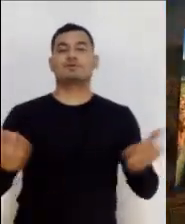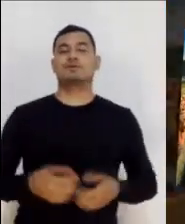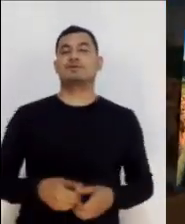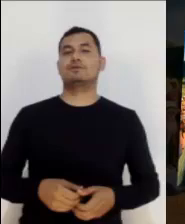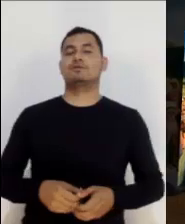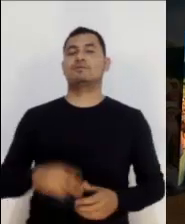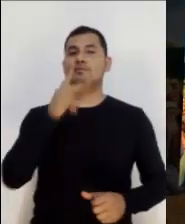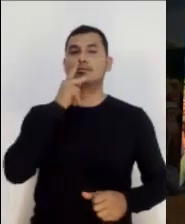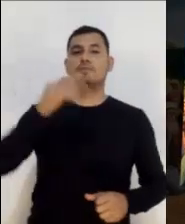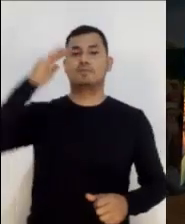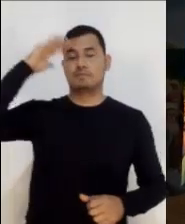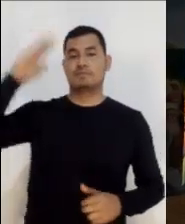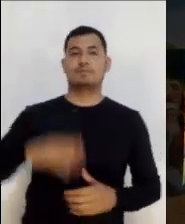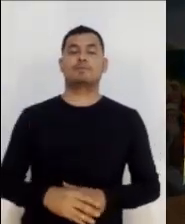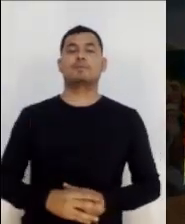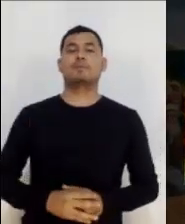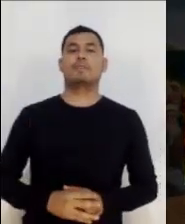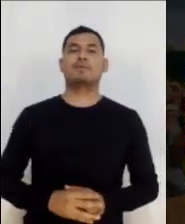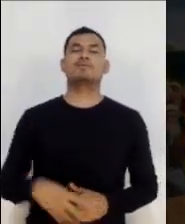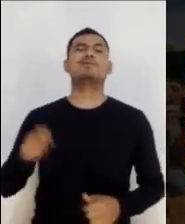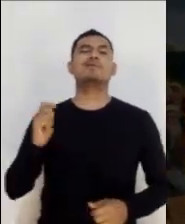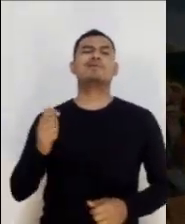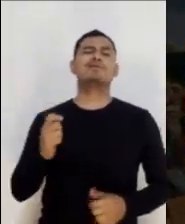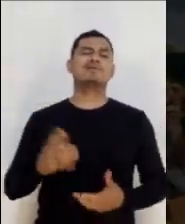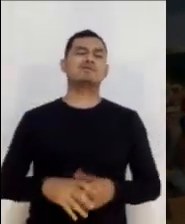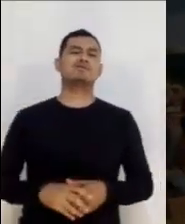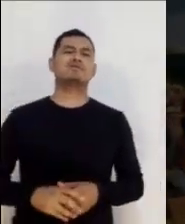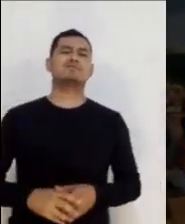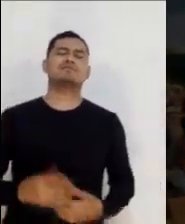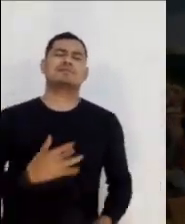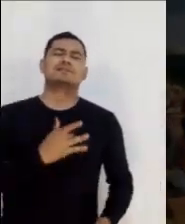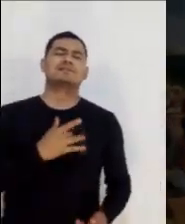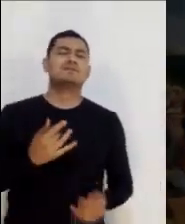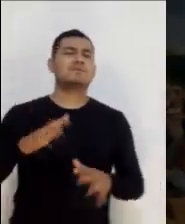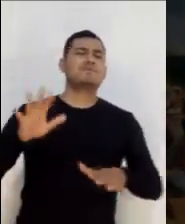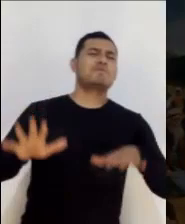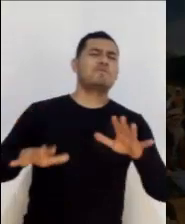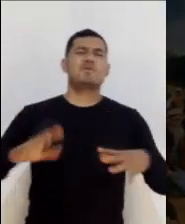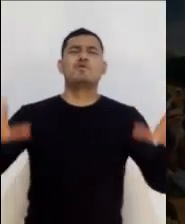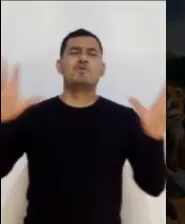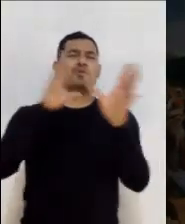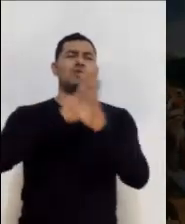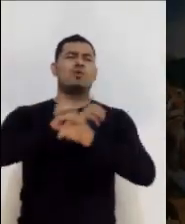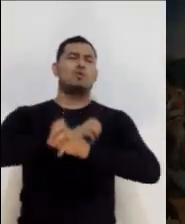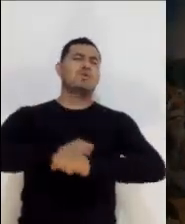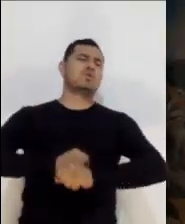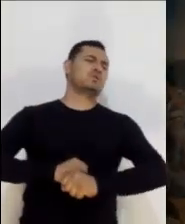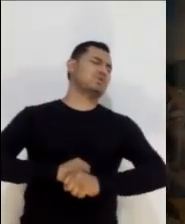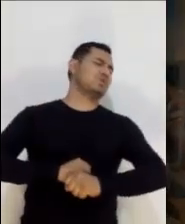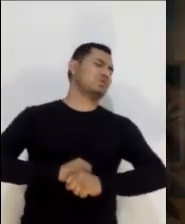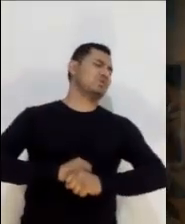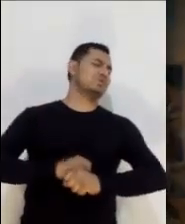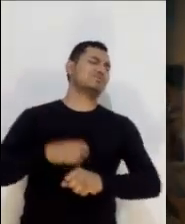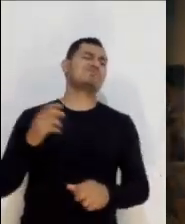ha mandado lo que tengo que decir y hablar. Y yo sé que su mandamiento es vida eterna. Así